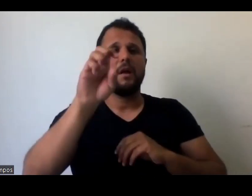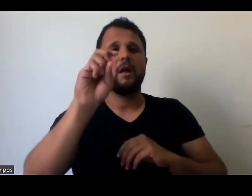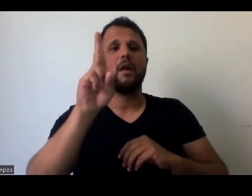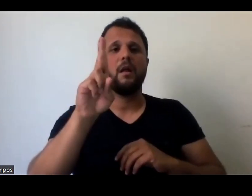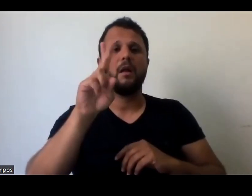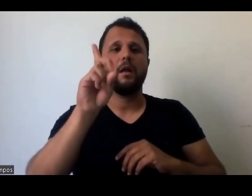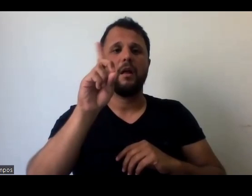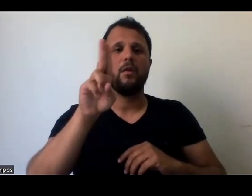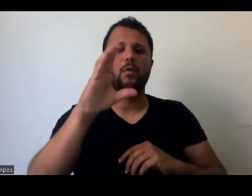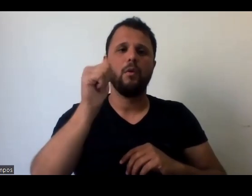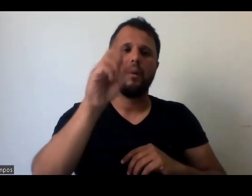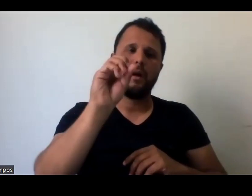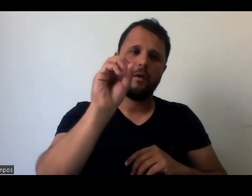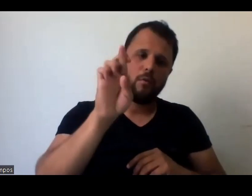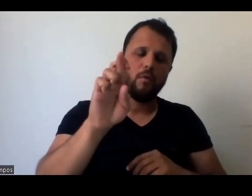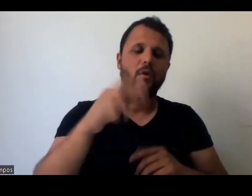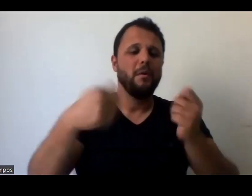ter mais especialidade, né,